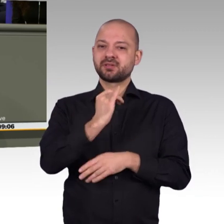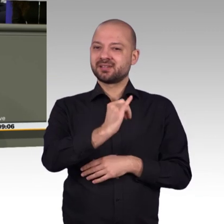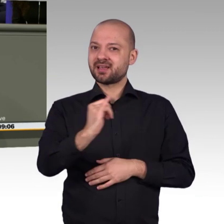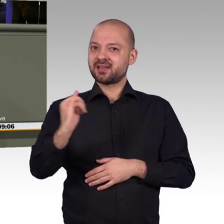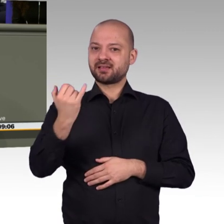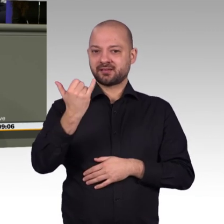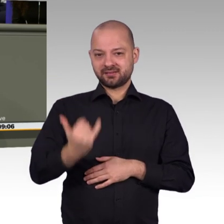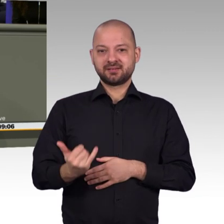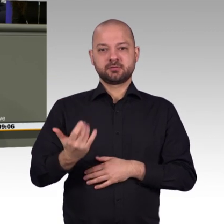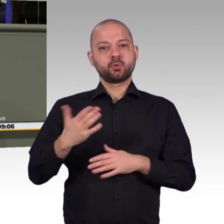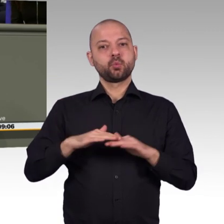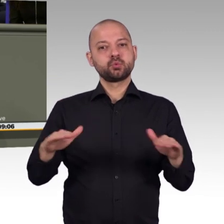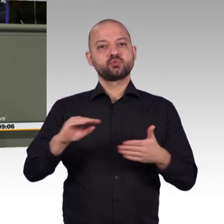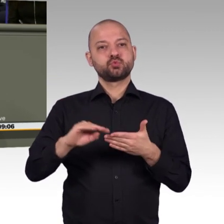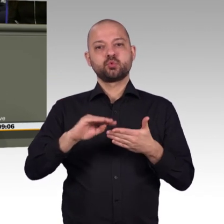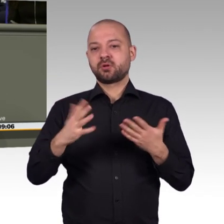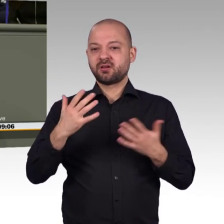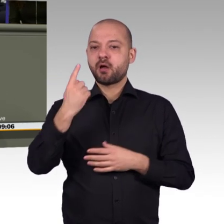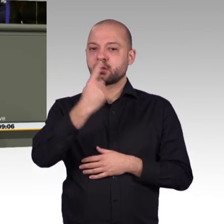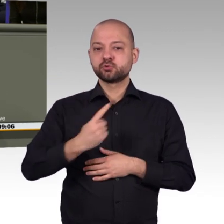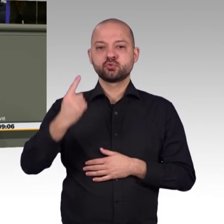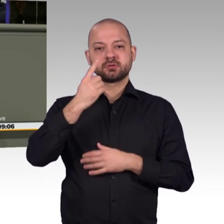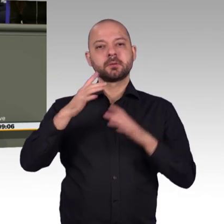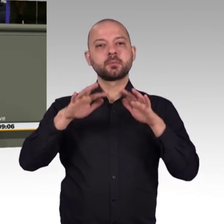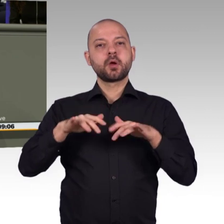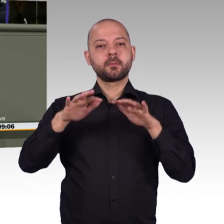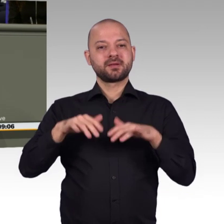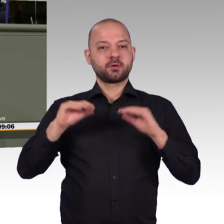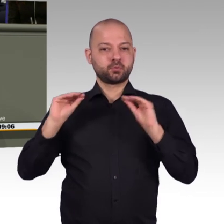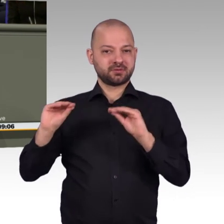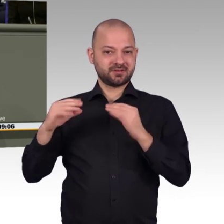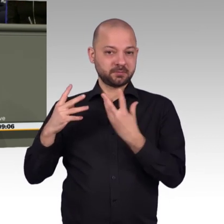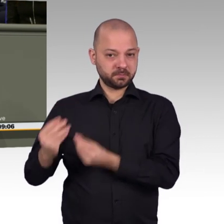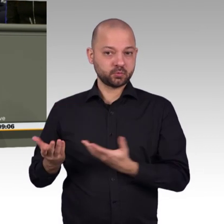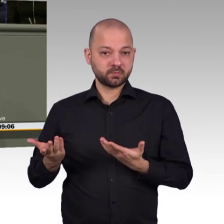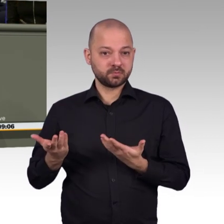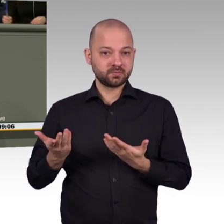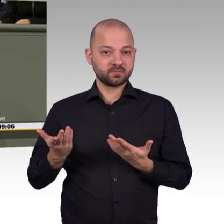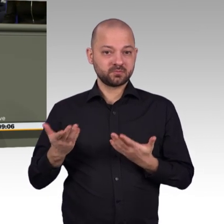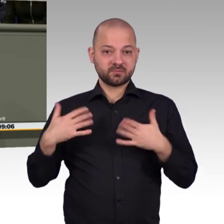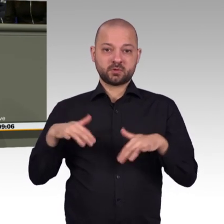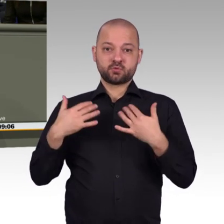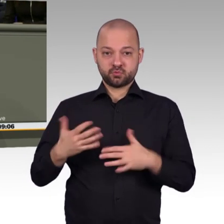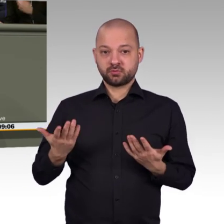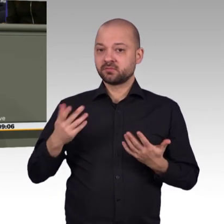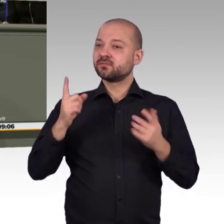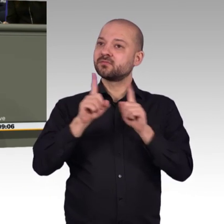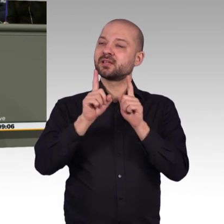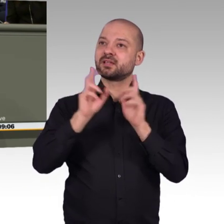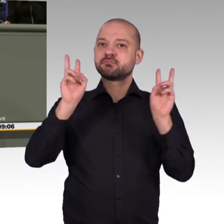uns daran messen lassen, sondern wir müssen uns auch daran messen lassen wollen. Und es geht auch nicht mehr nur darum, dass wir sagen, Mathe,